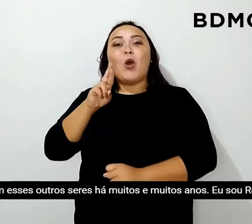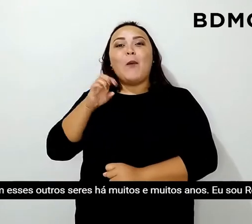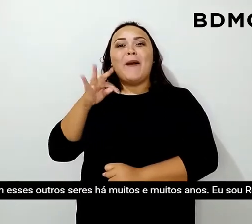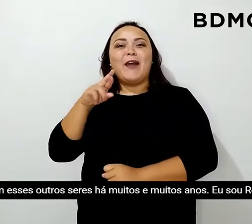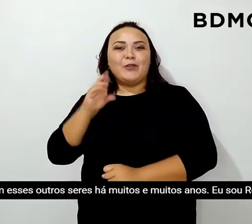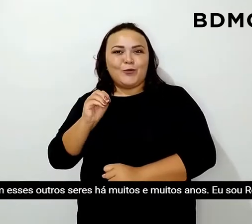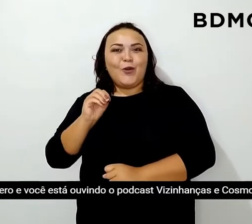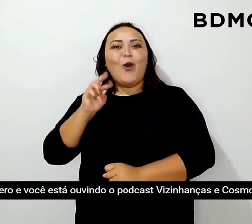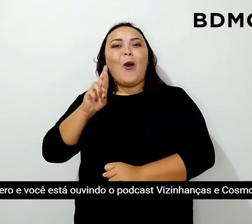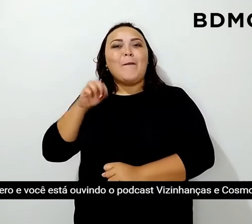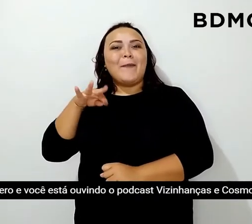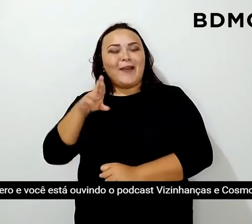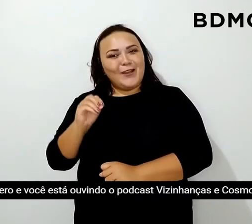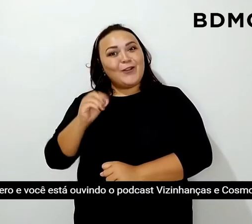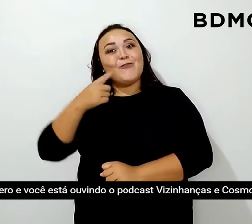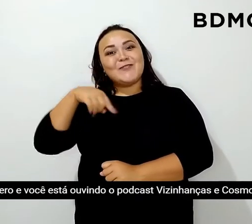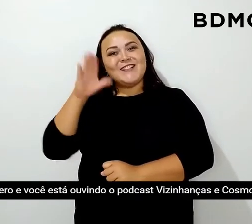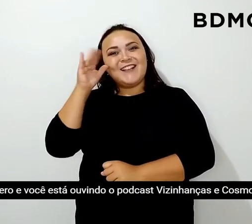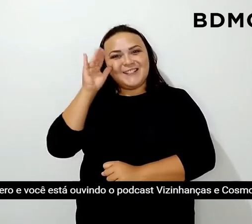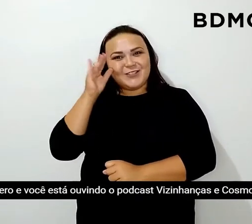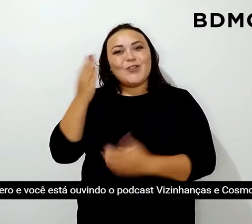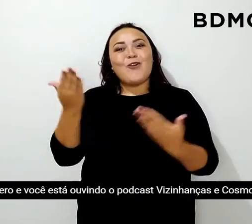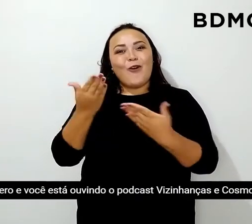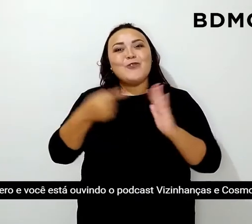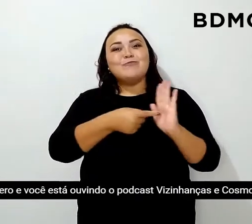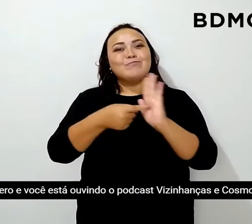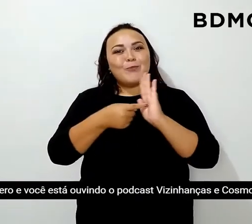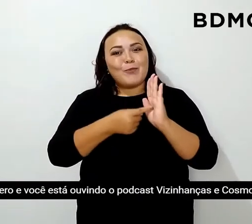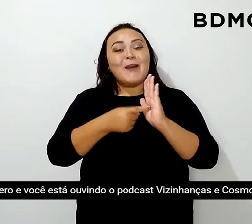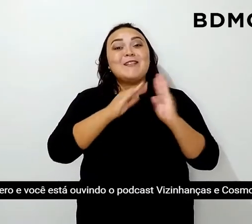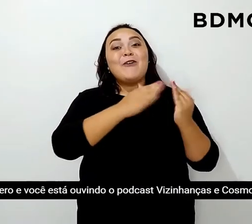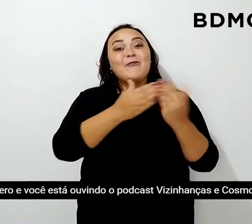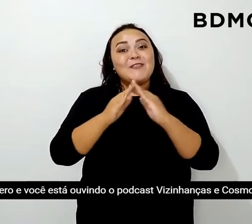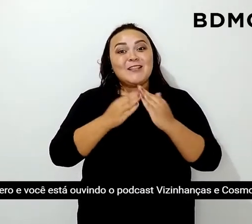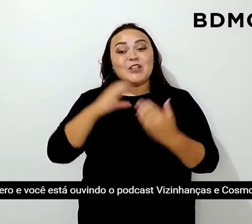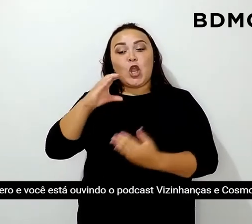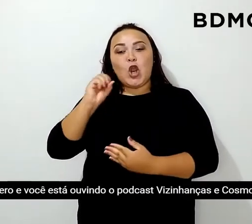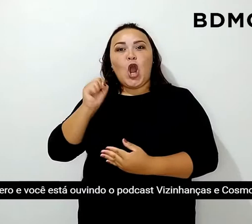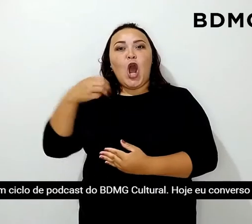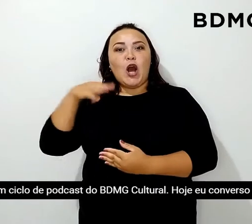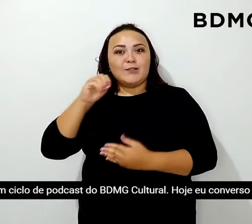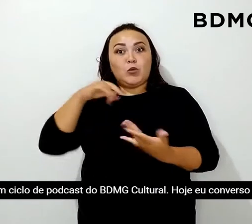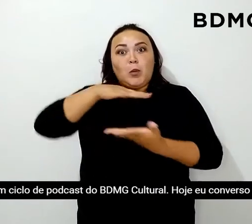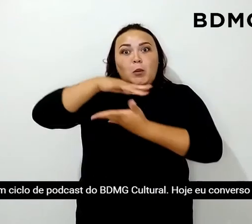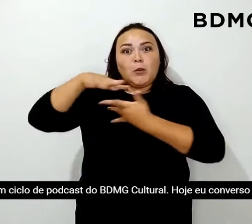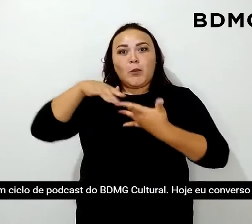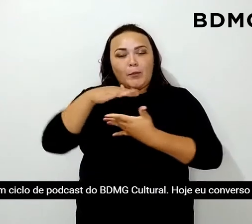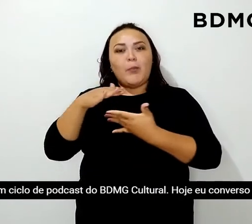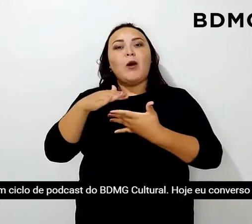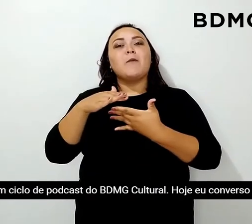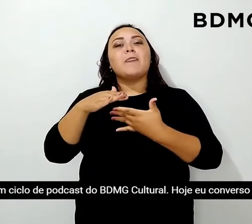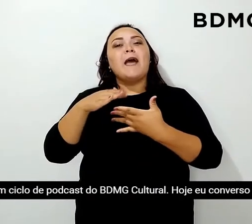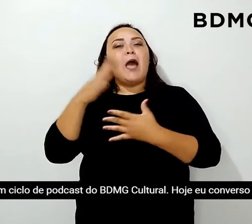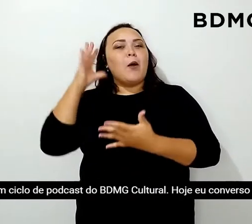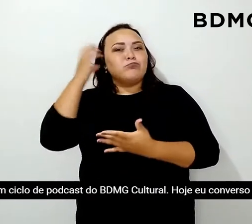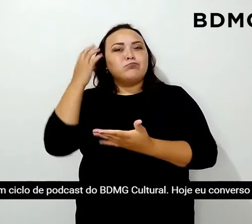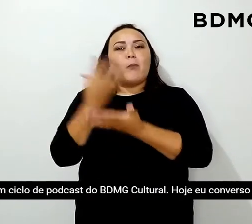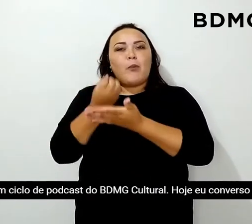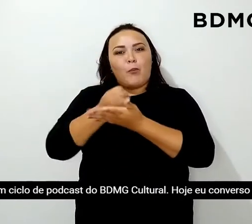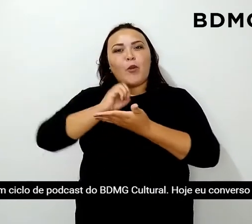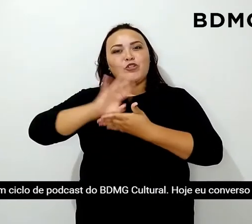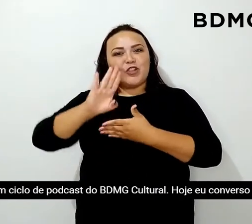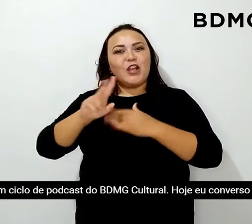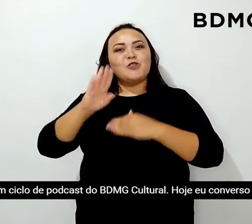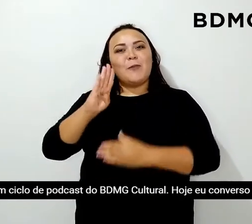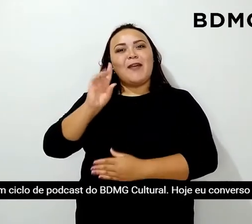Eu sou Roberto Romero e você está ouvindo o programa Vizinhanças e Cosmos, mais um ciclo de podcasts do PDMG Cultural.